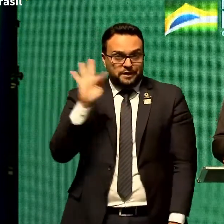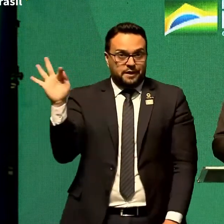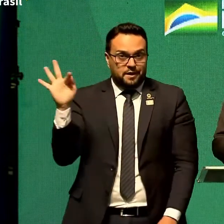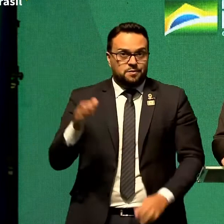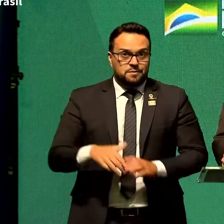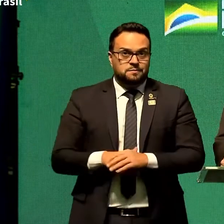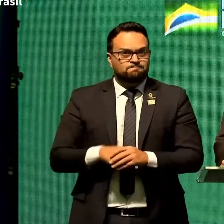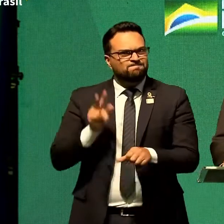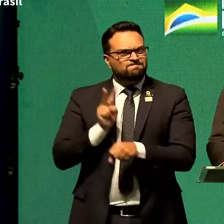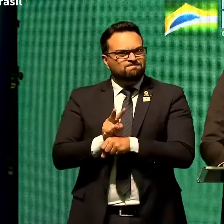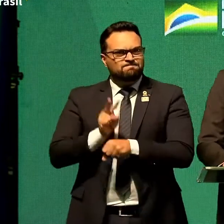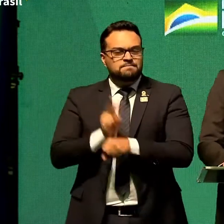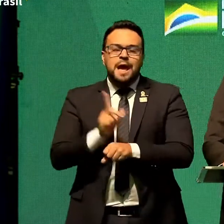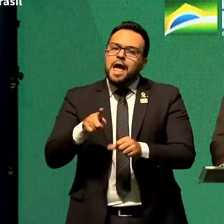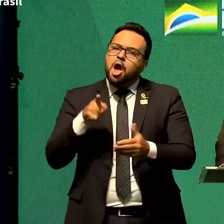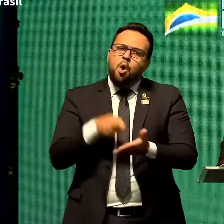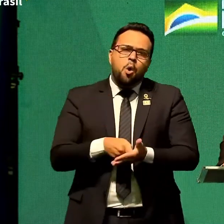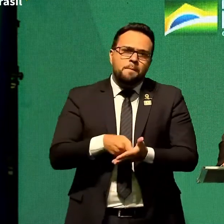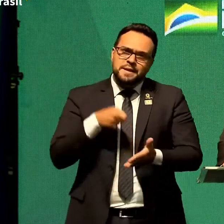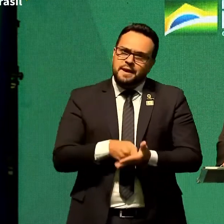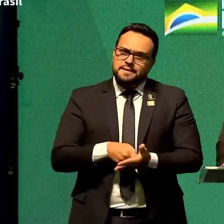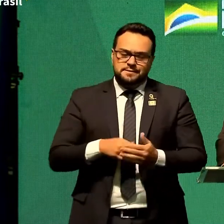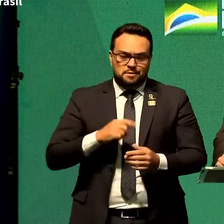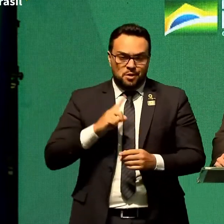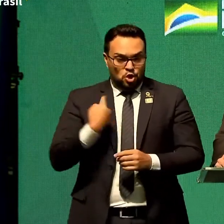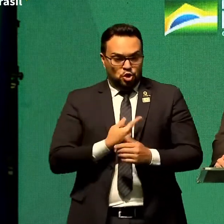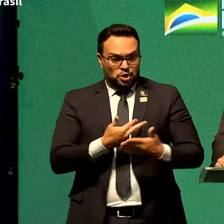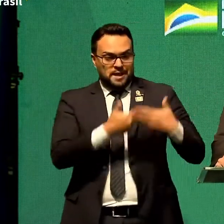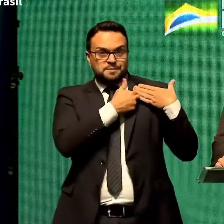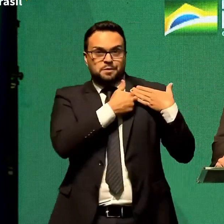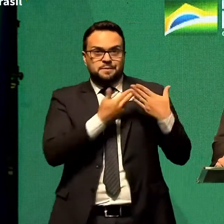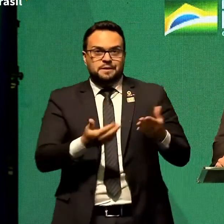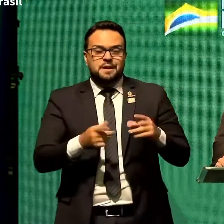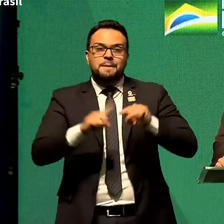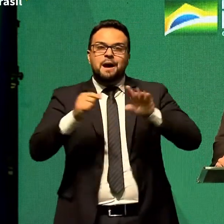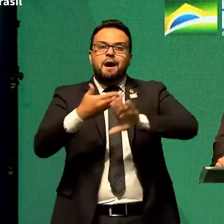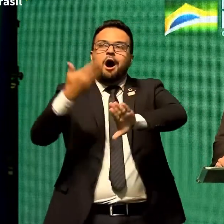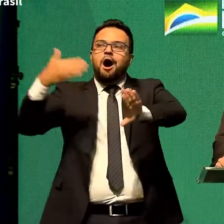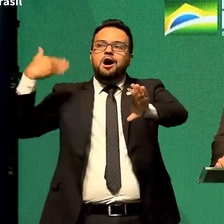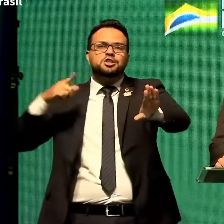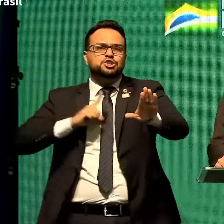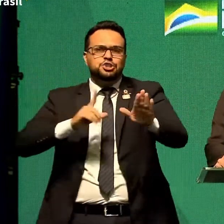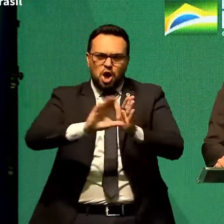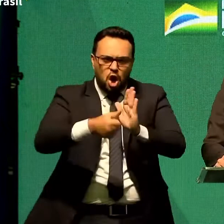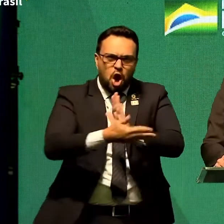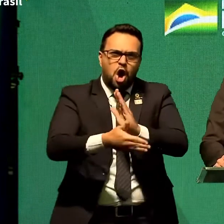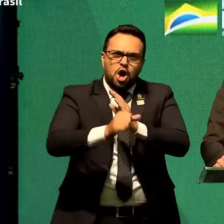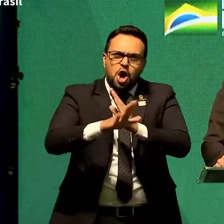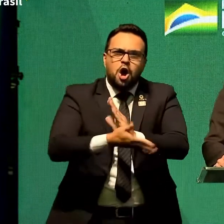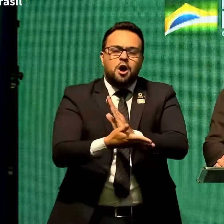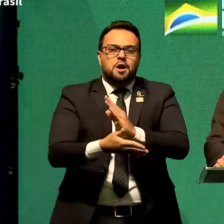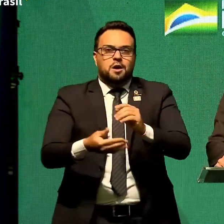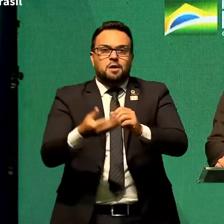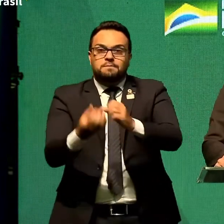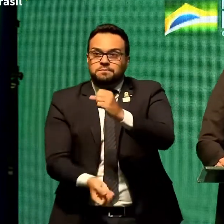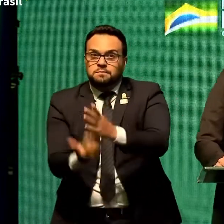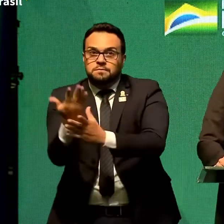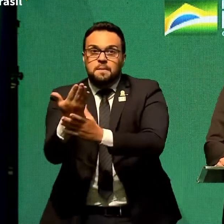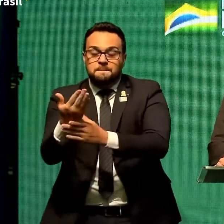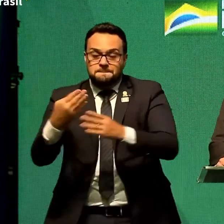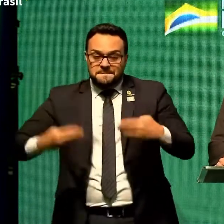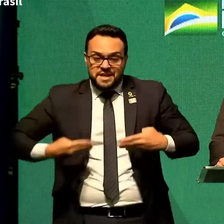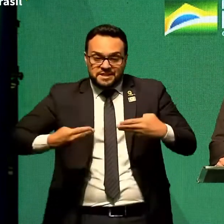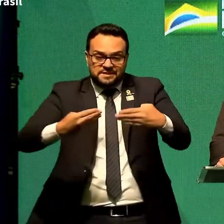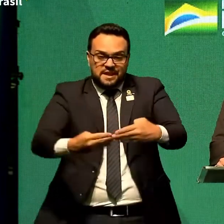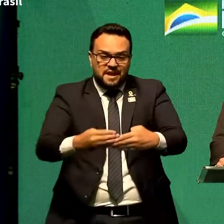é obrigação da nossa parte. Mas não era assim. Conseguimos formar um Ministério Técnico.